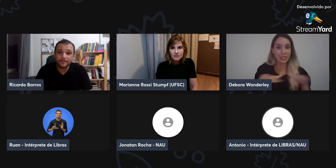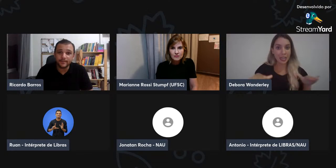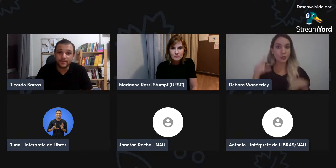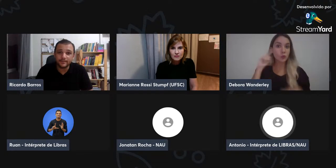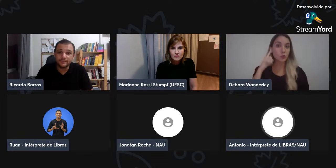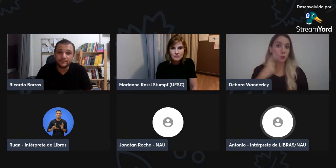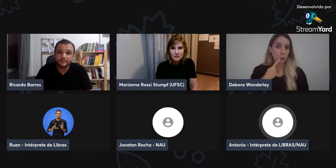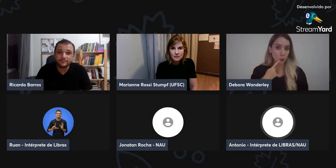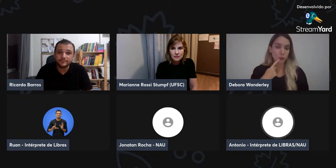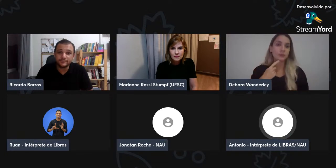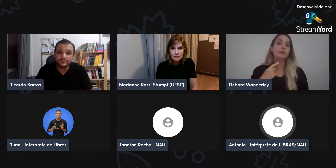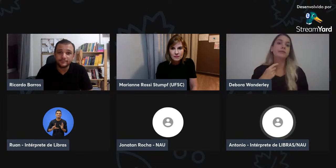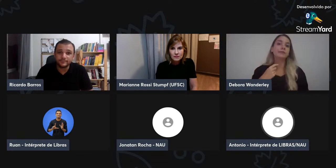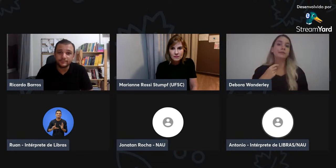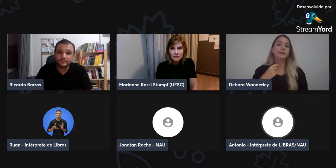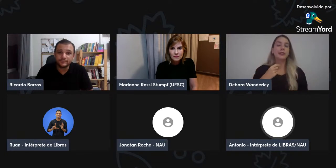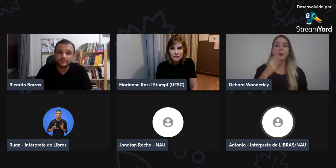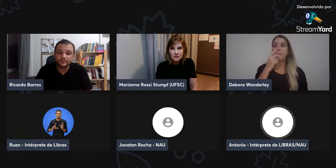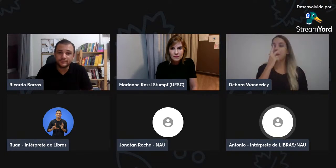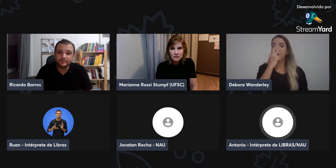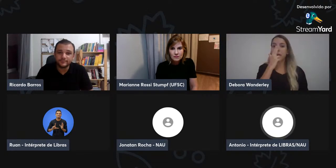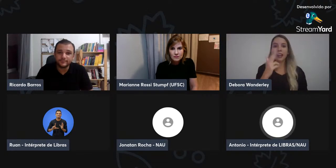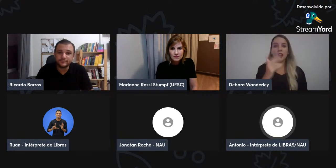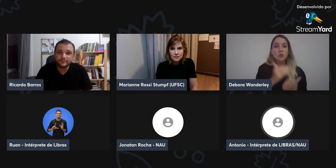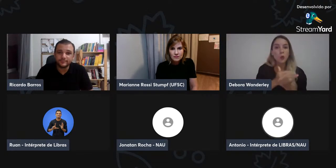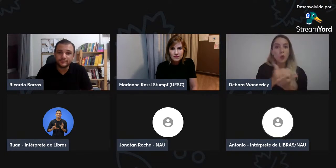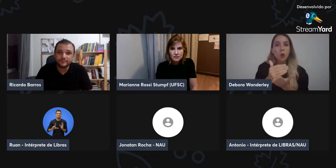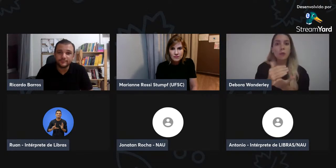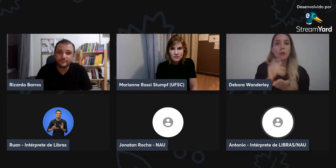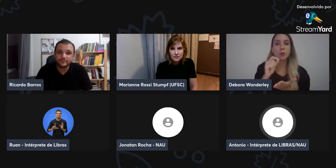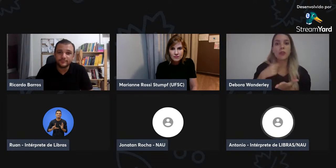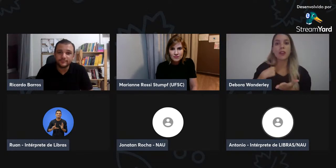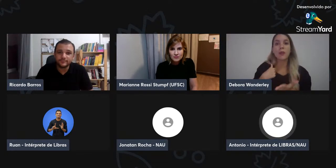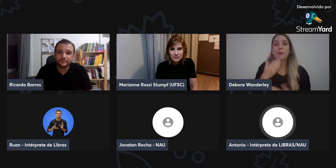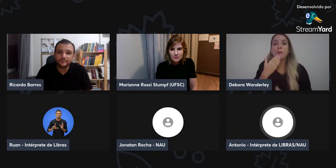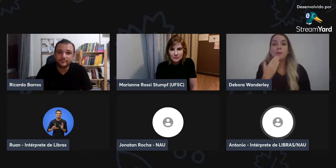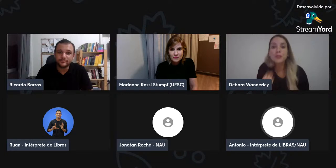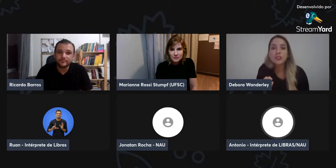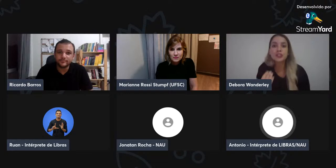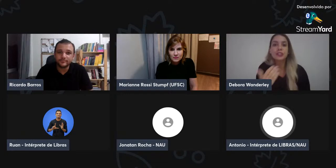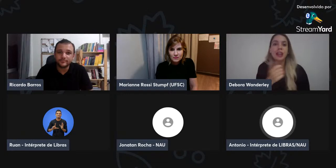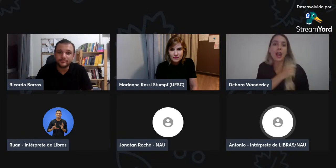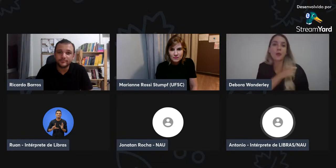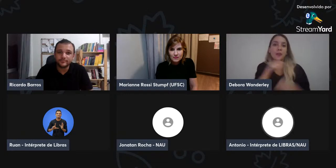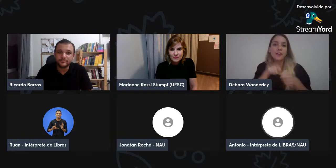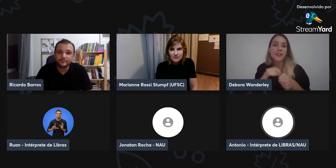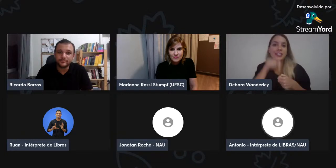estudos. Em casa, por exemplo, tem alguns surdos que parece que